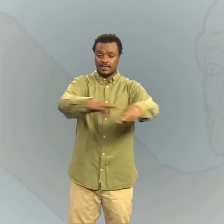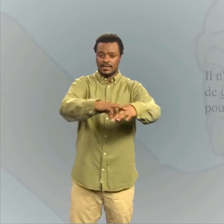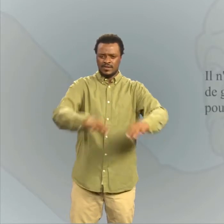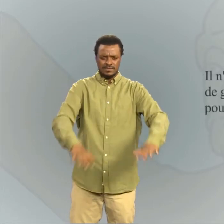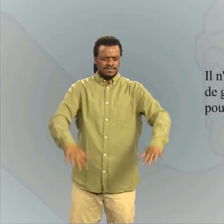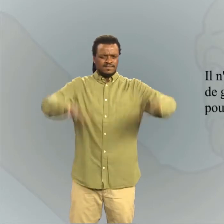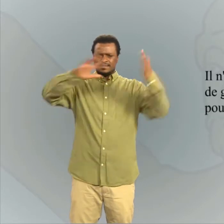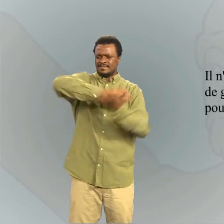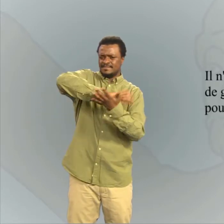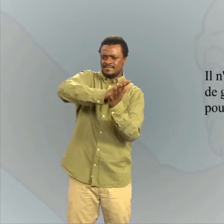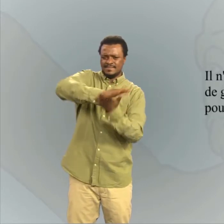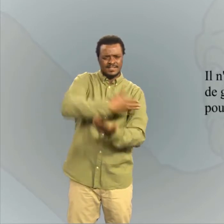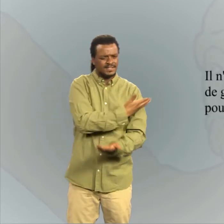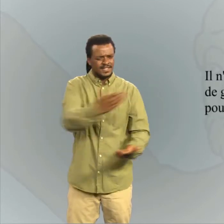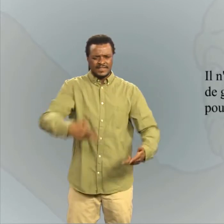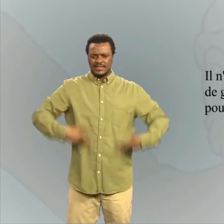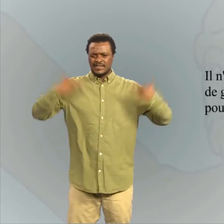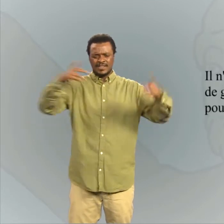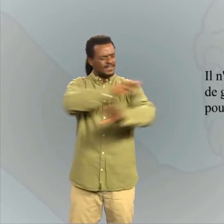Il n'y aura plus jamais de grande inondation pour détruire la vie.